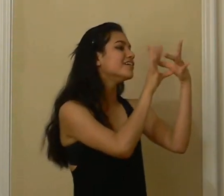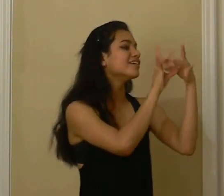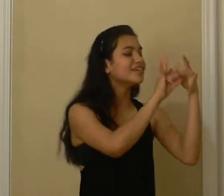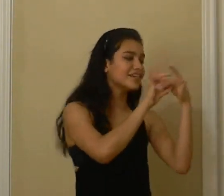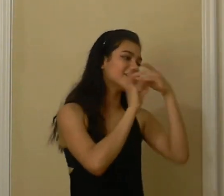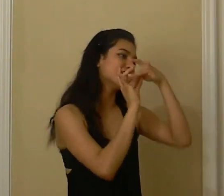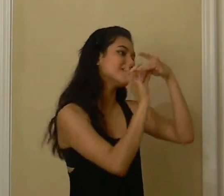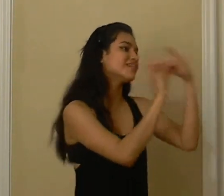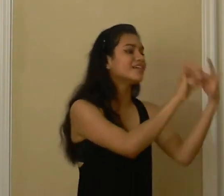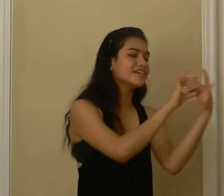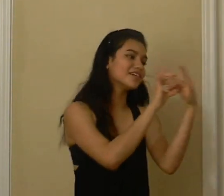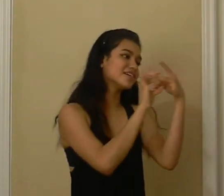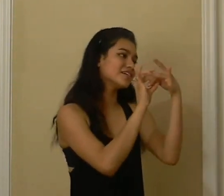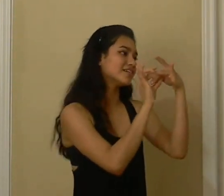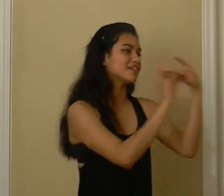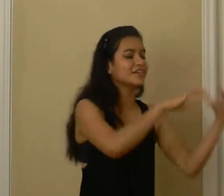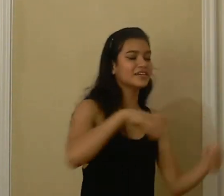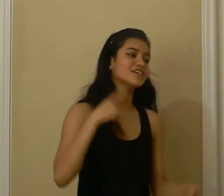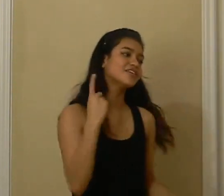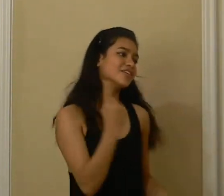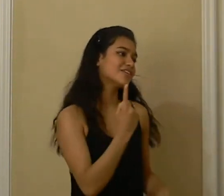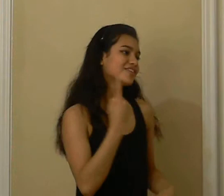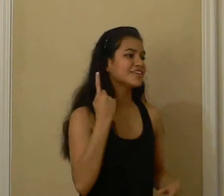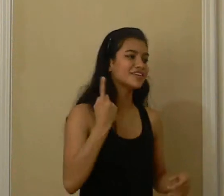la dueña de tu corazón